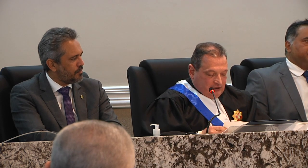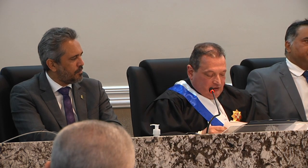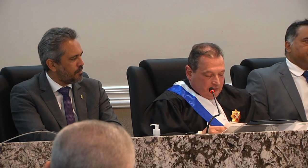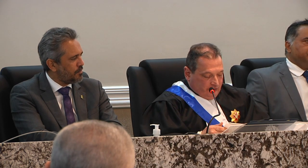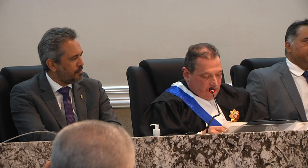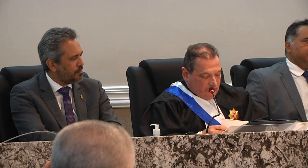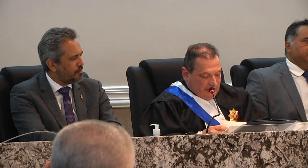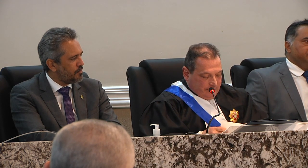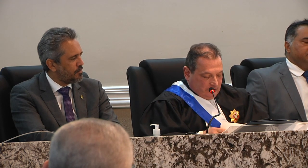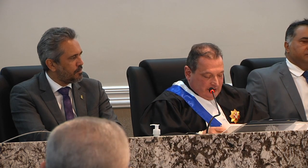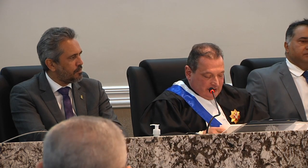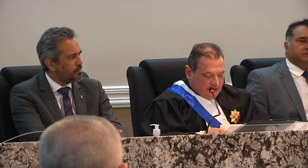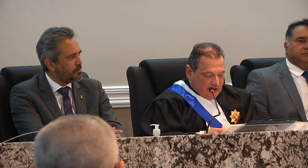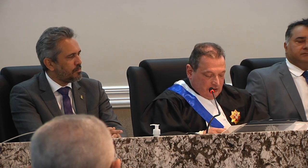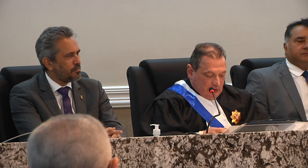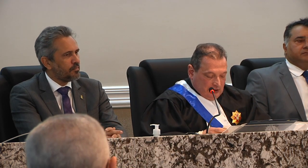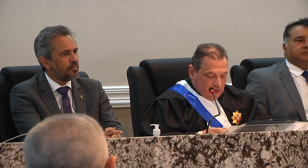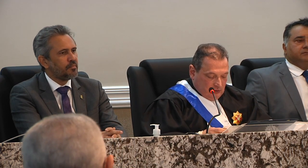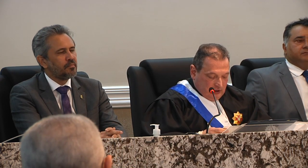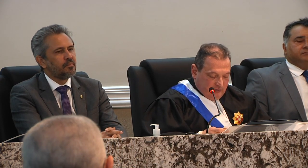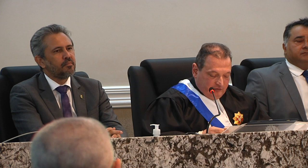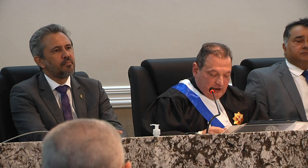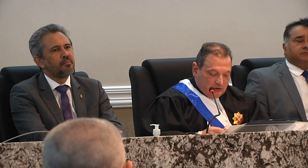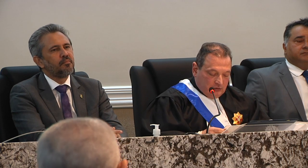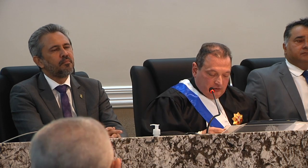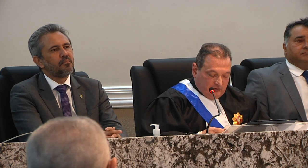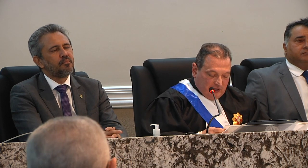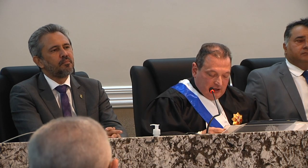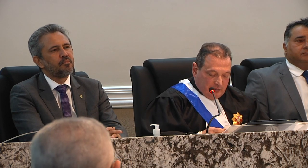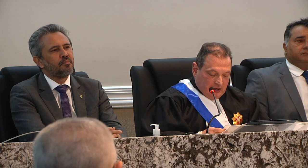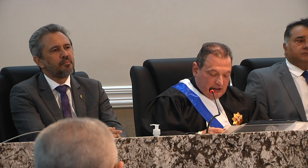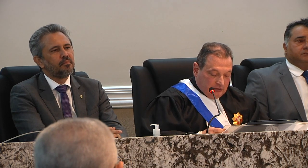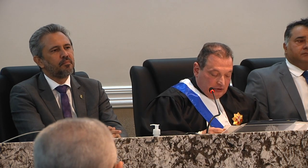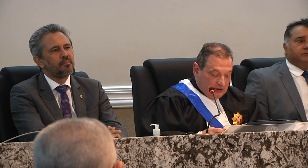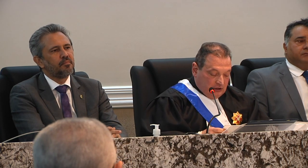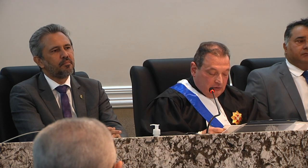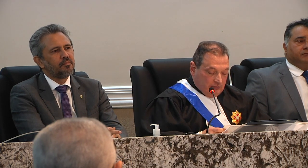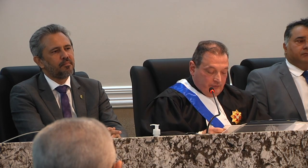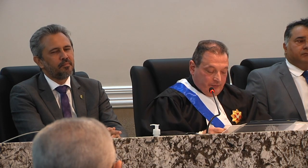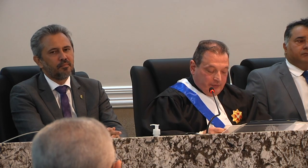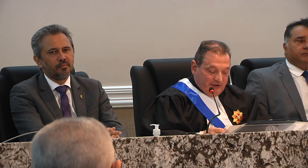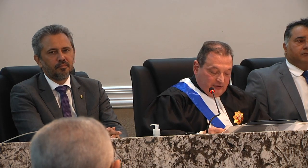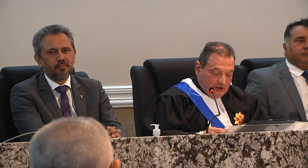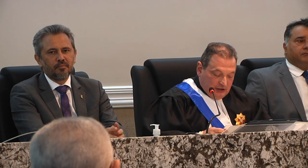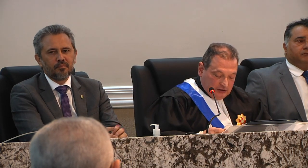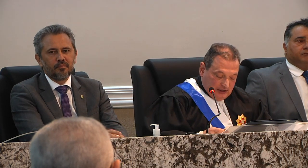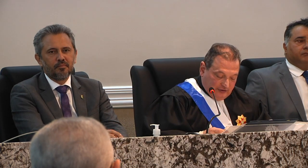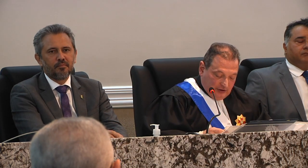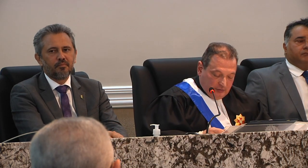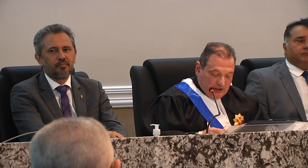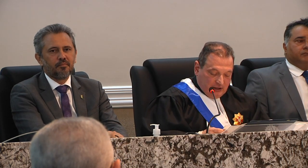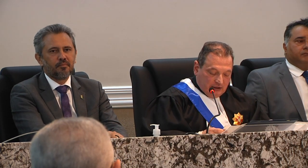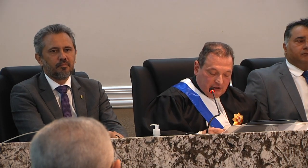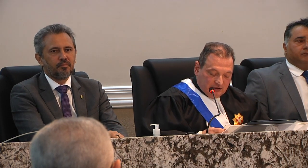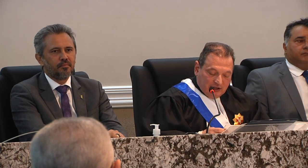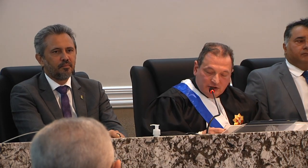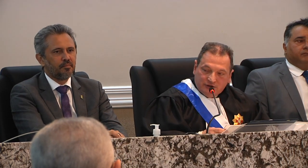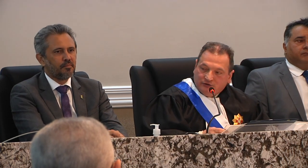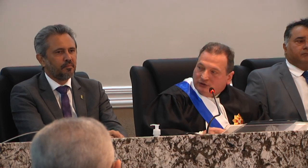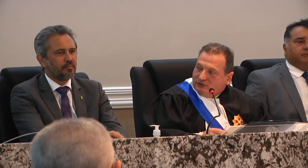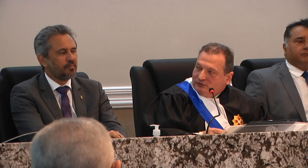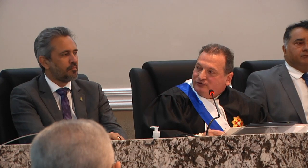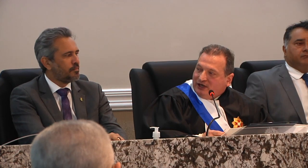excelentíssimo senhor deputado estadual Evandro Sá Barreto Leitão presidente da Assembleia